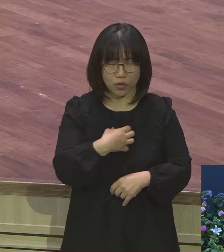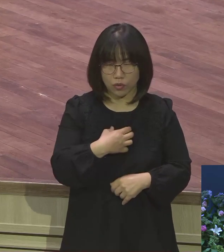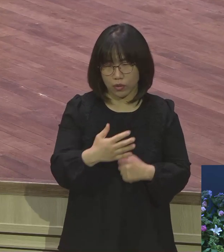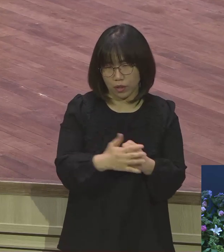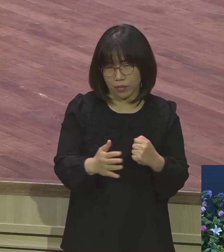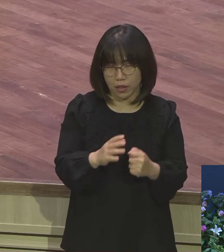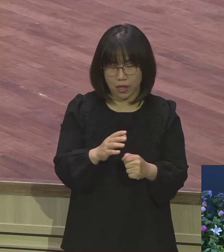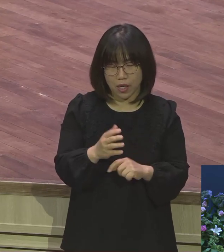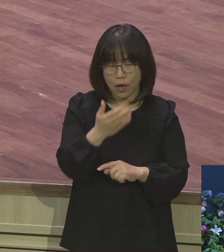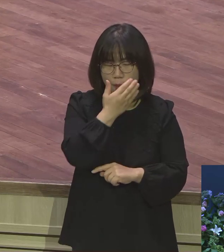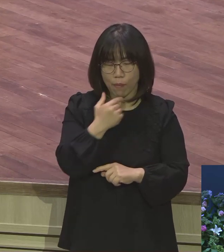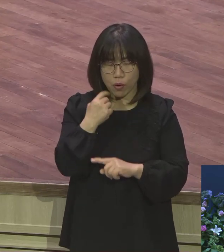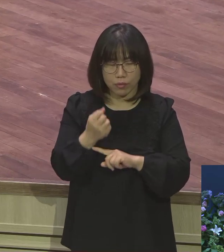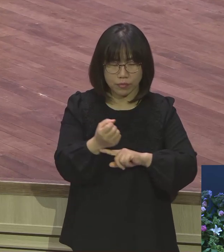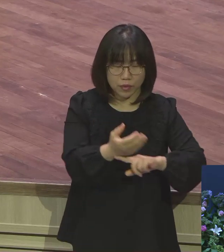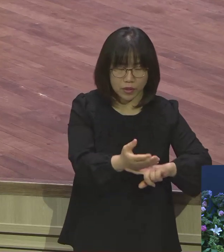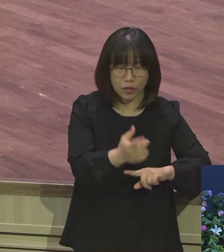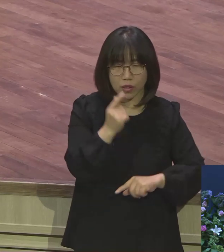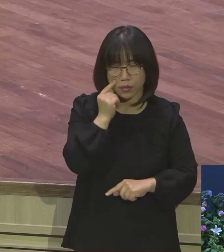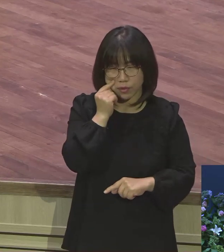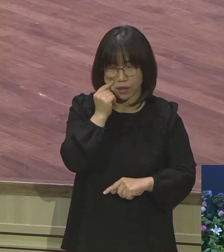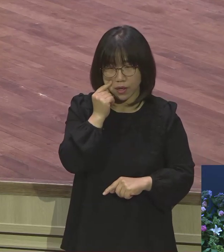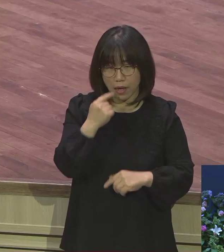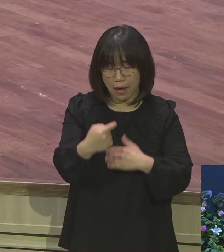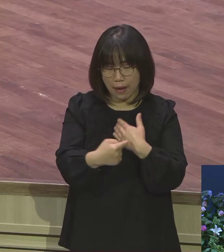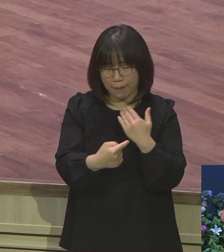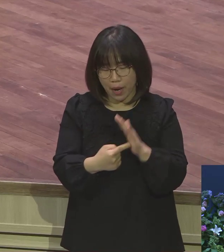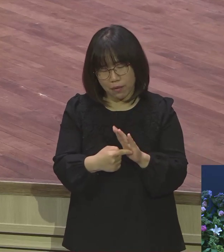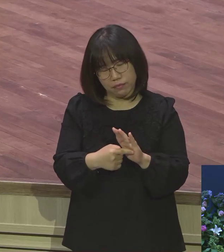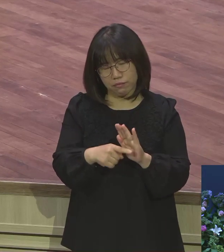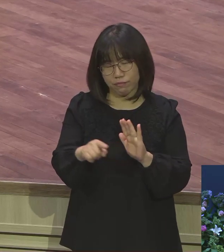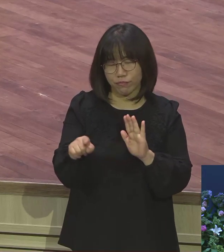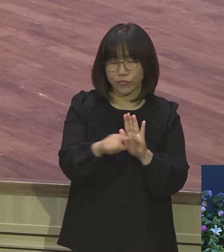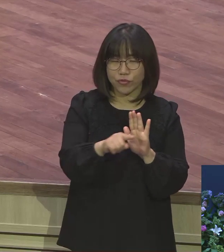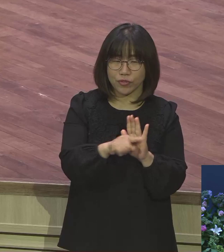생각. 이런 것들을 막 하기는 별의별 생각이 사로잡혀가지고.